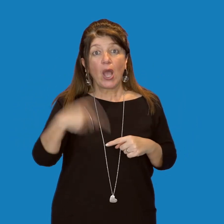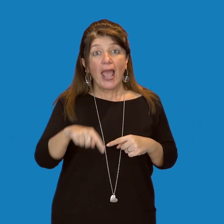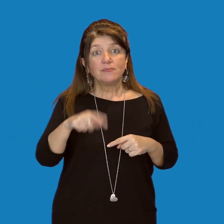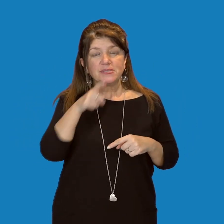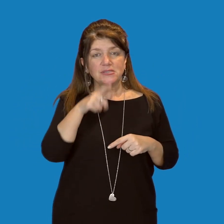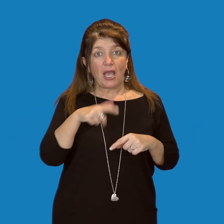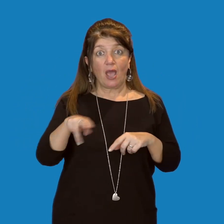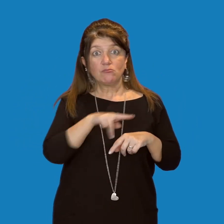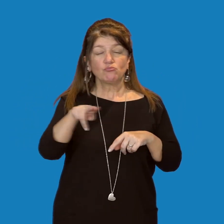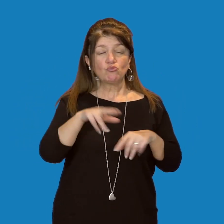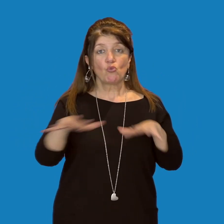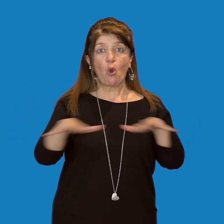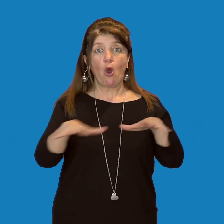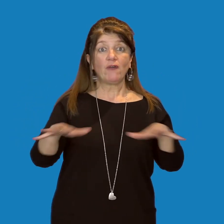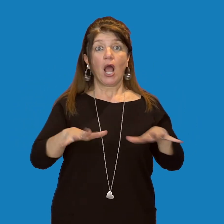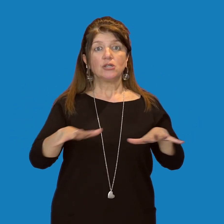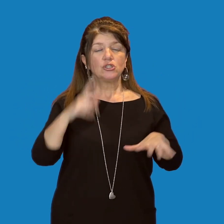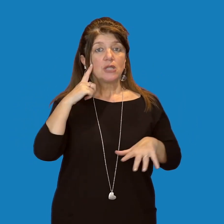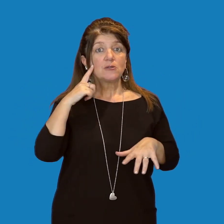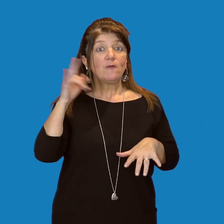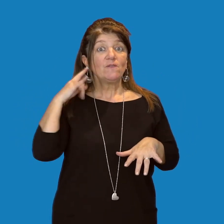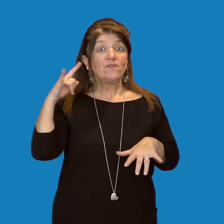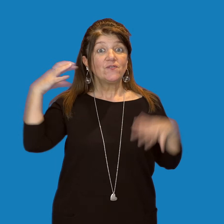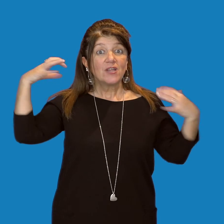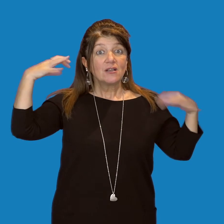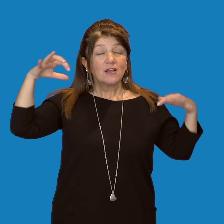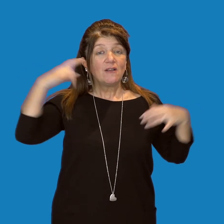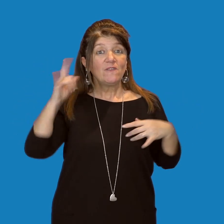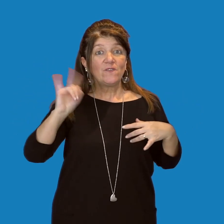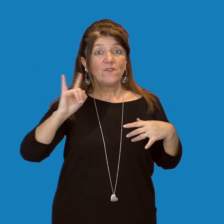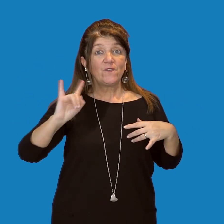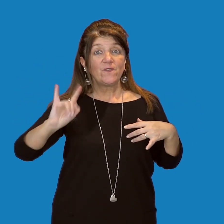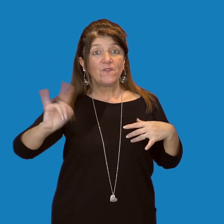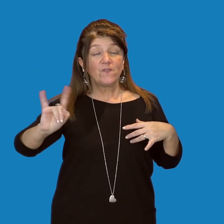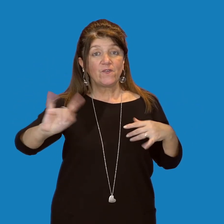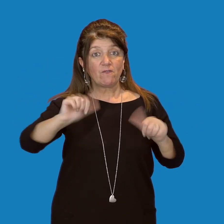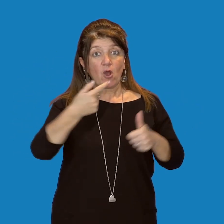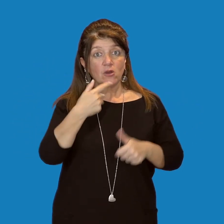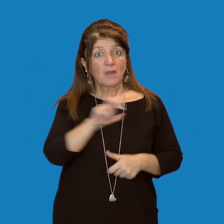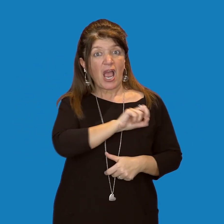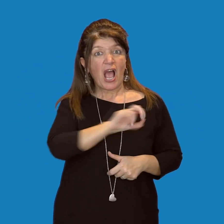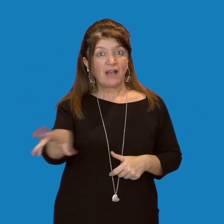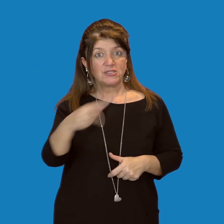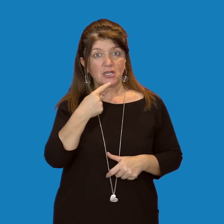emette un rumore simile ad un sibilo che in realtà equivale ad un avvertimento per eventuali predatori.